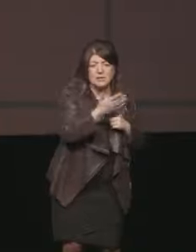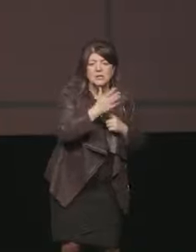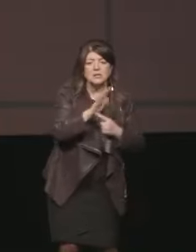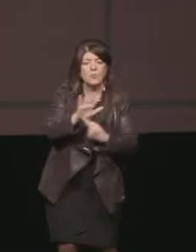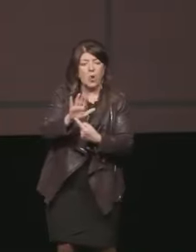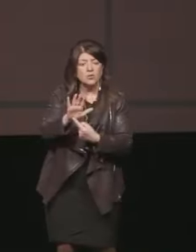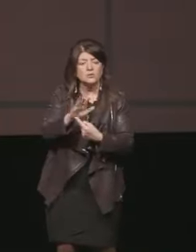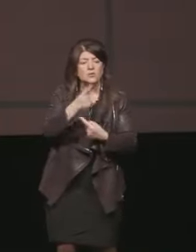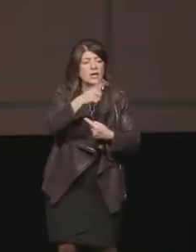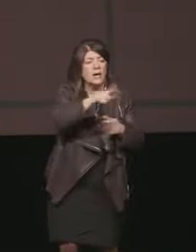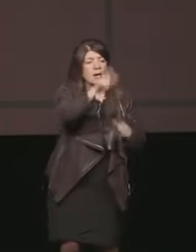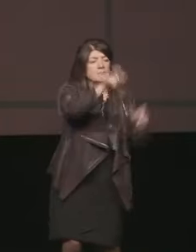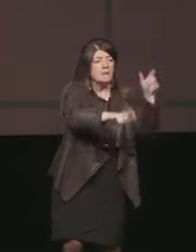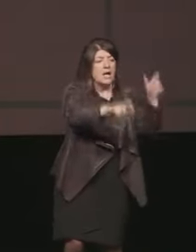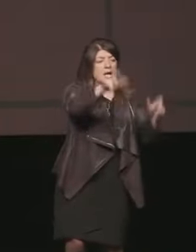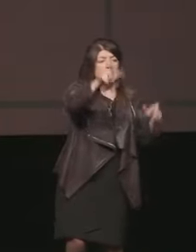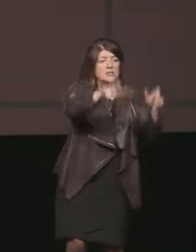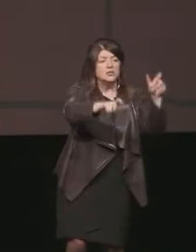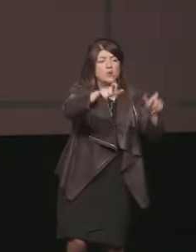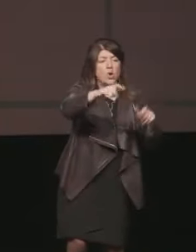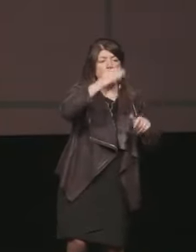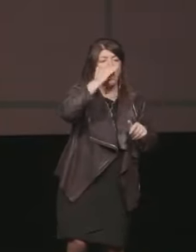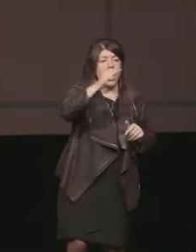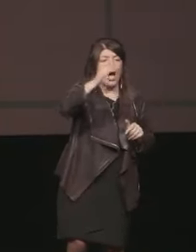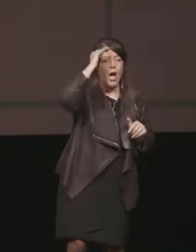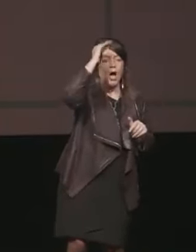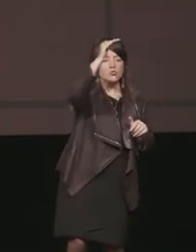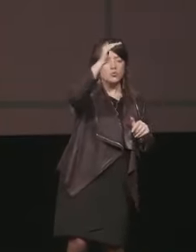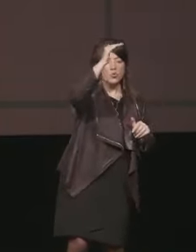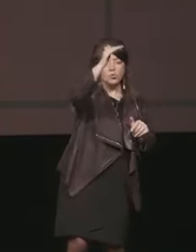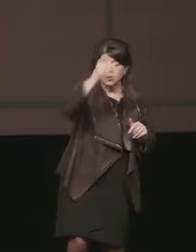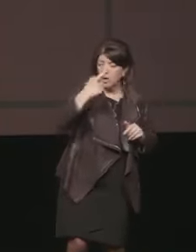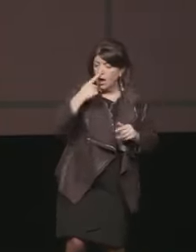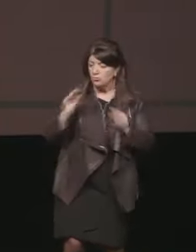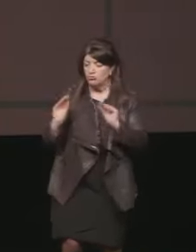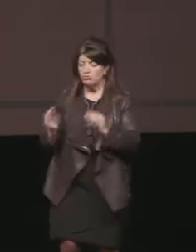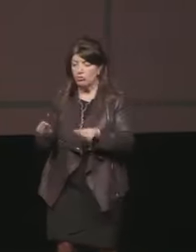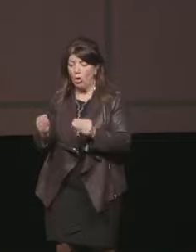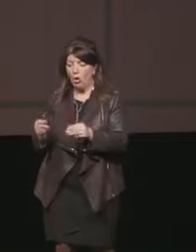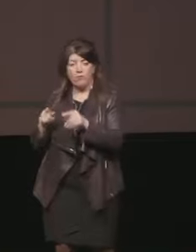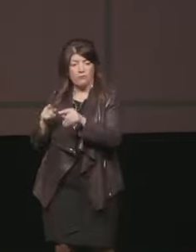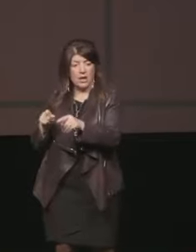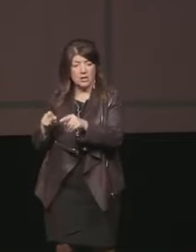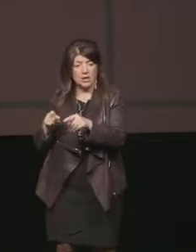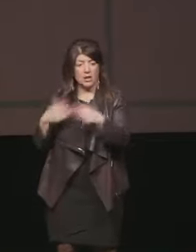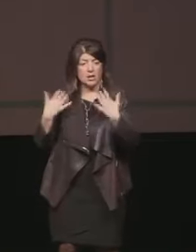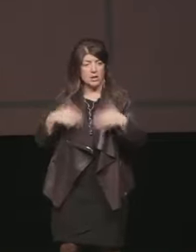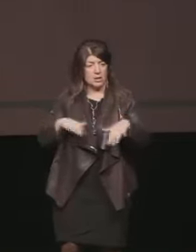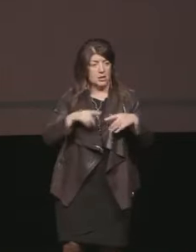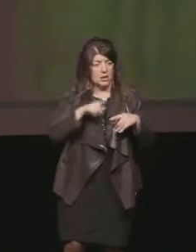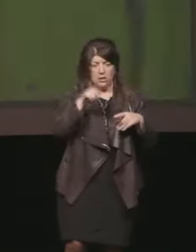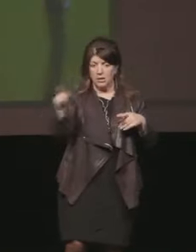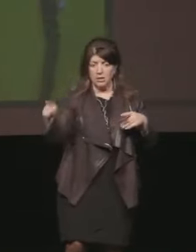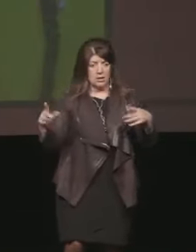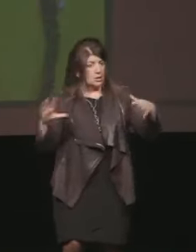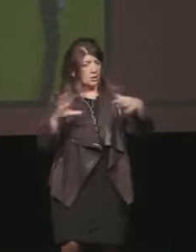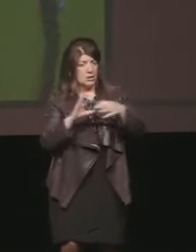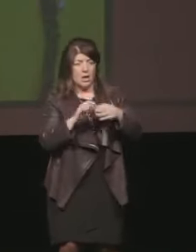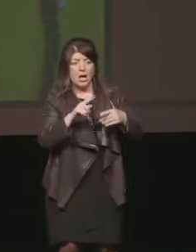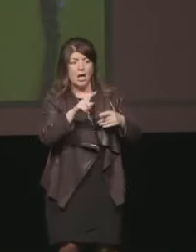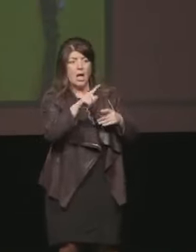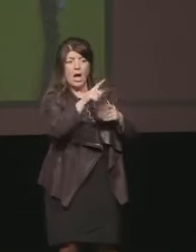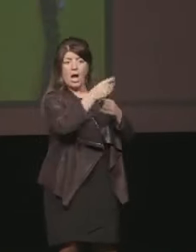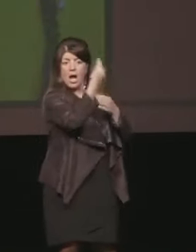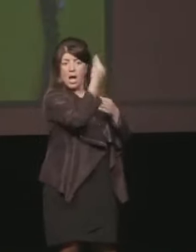debito più che mai nei vostri confronti nei confronti delle giovani generazioni e spesso che gli adulti siano inadeguati a svolgere i compiti